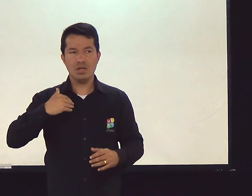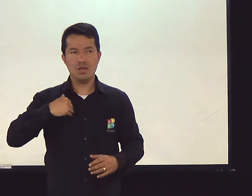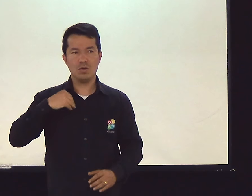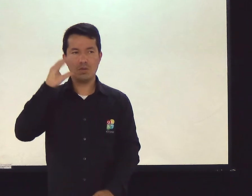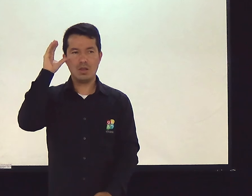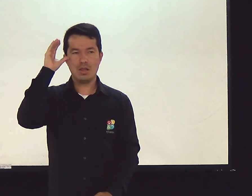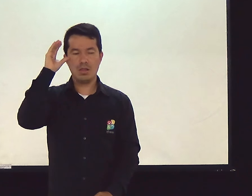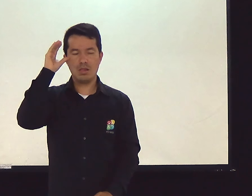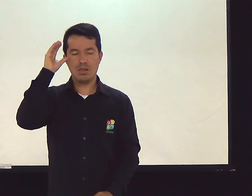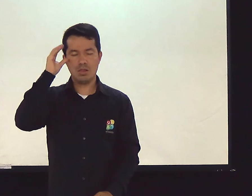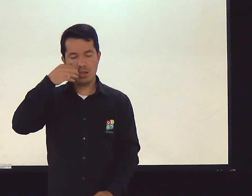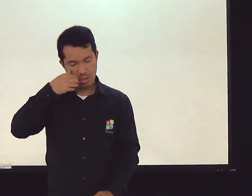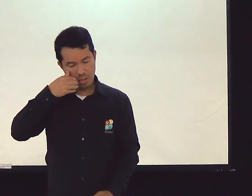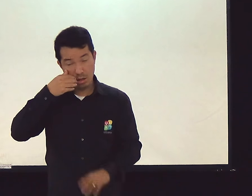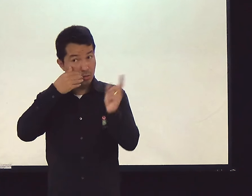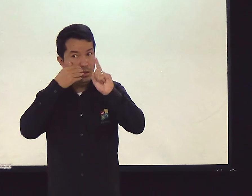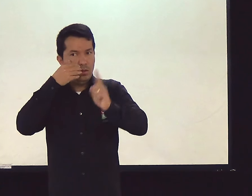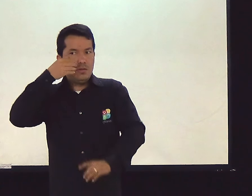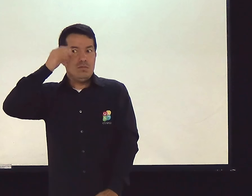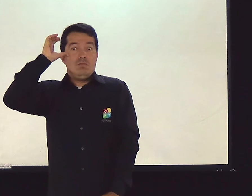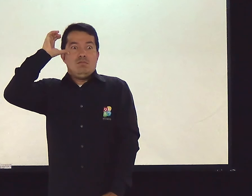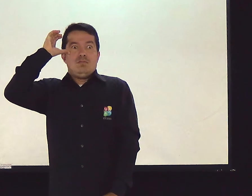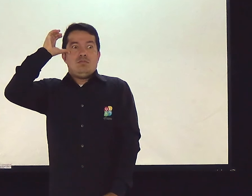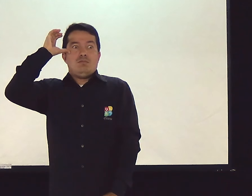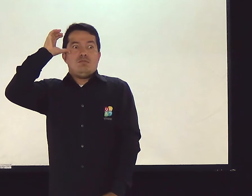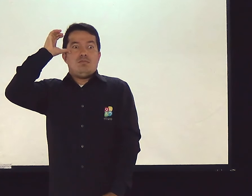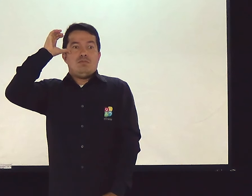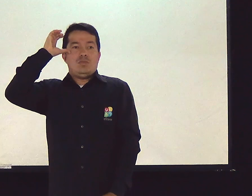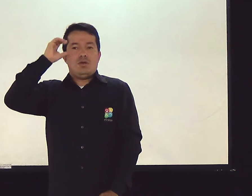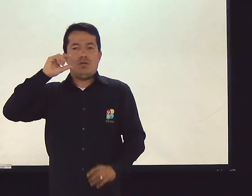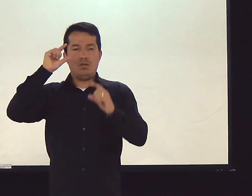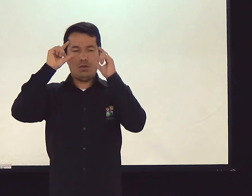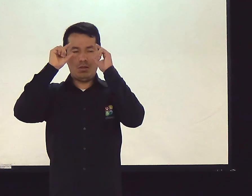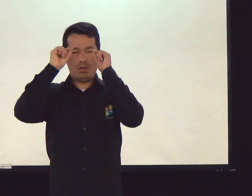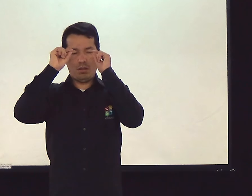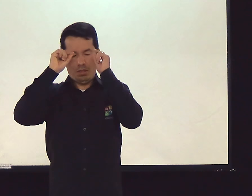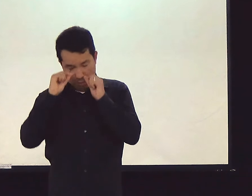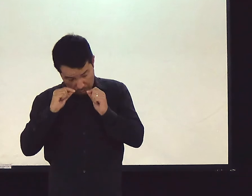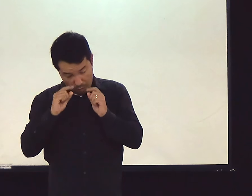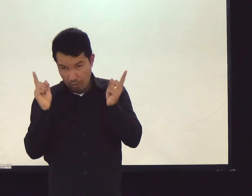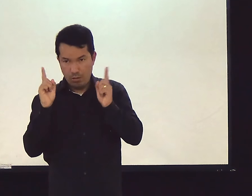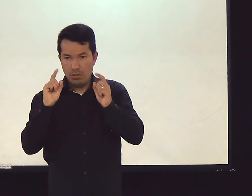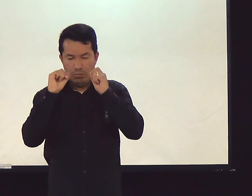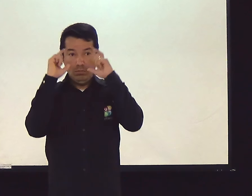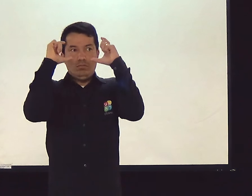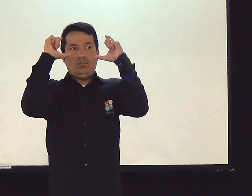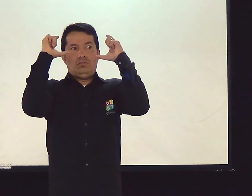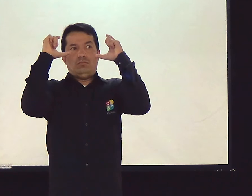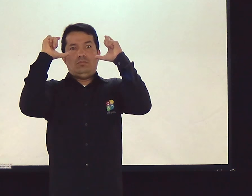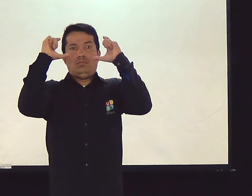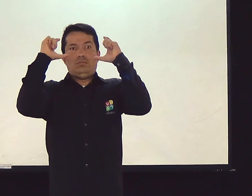possa ajudar vocês também. Que quando eu, por acaso, vier a cair em mim mesma, eu